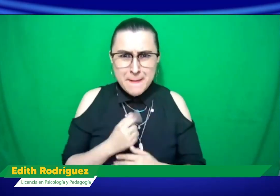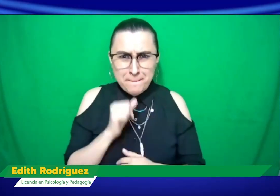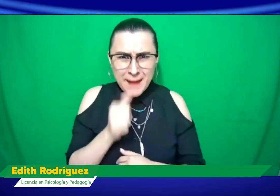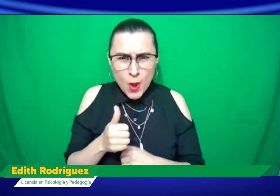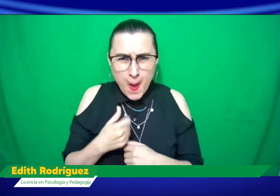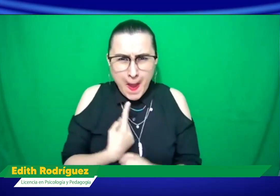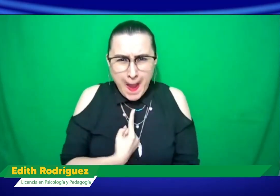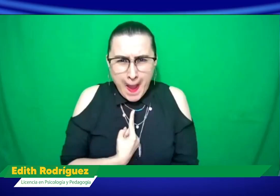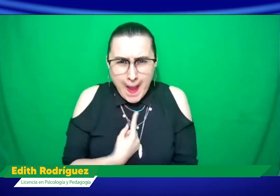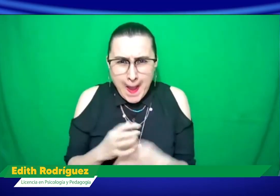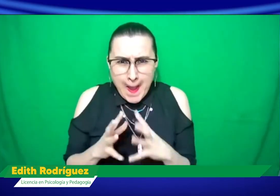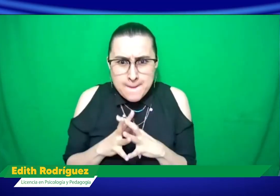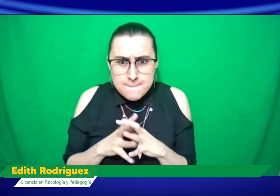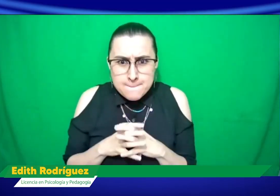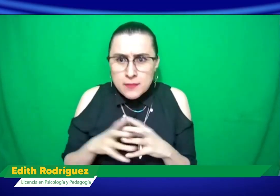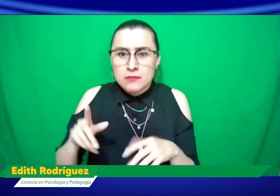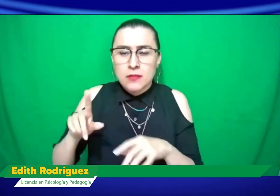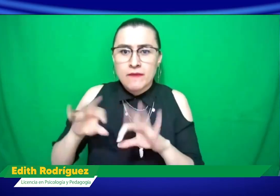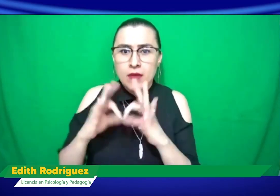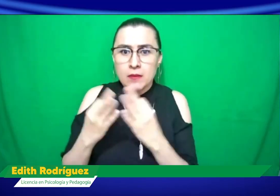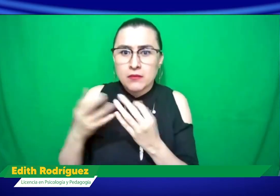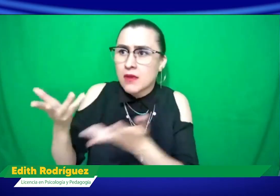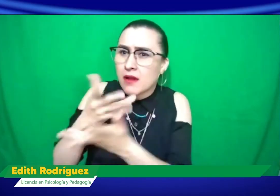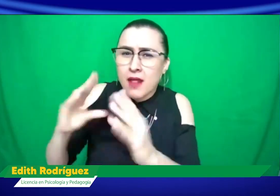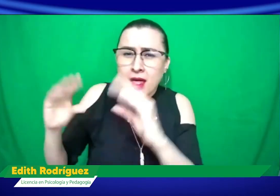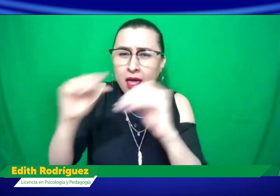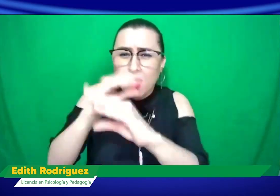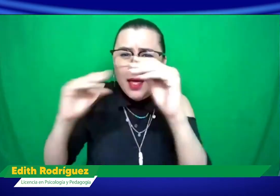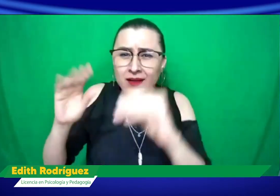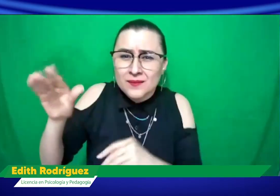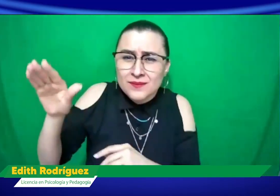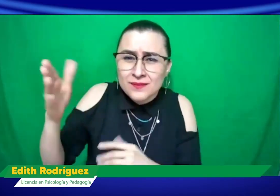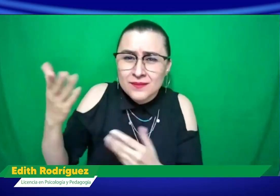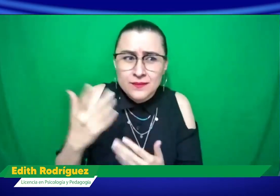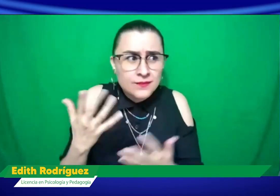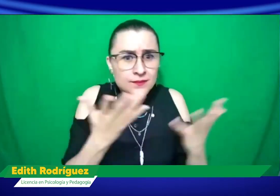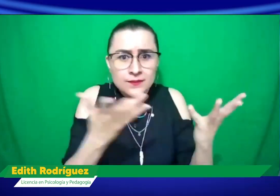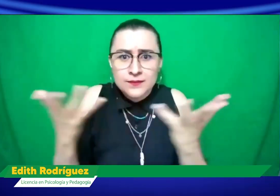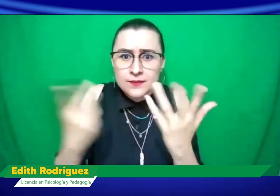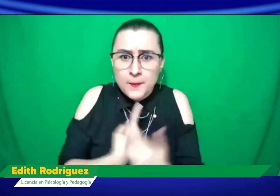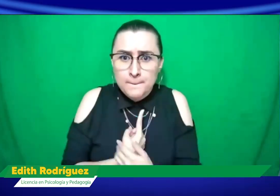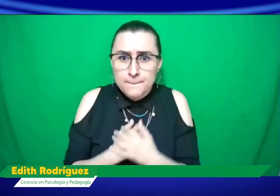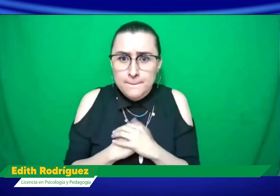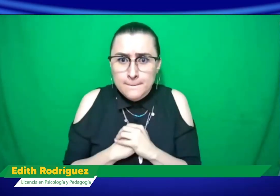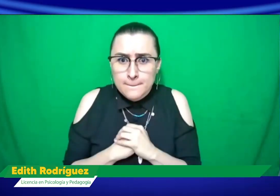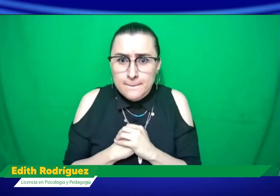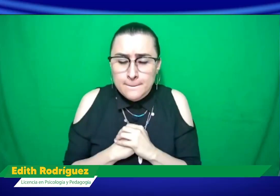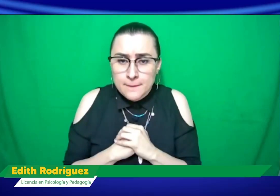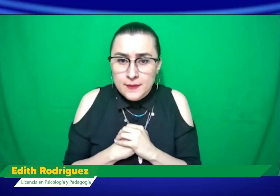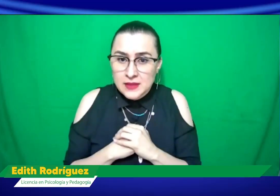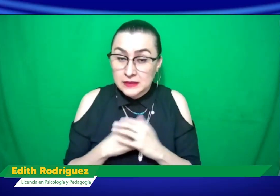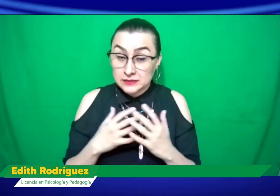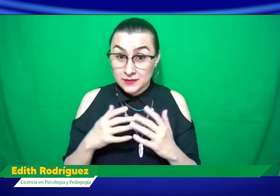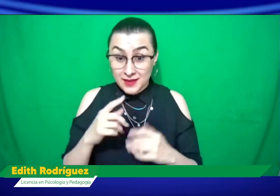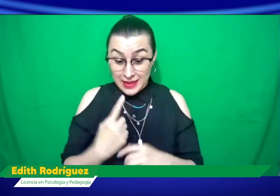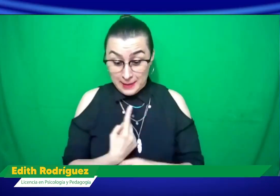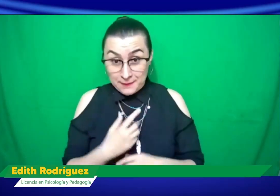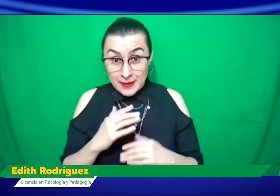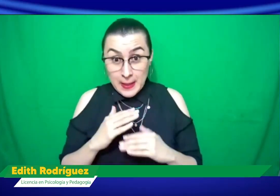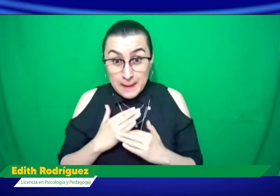al computador, a poderse comunicar con otras personas, estar así, ensimismadas, solas, no tener comunicación